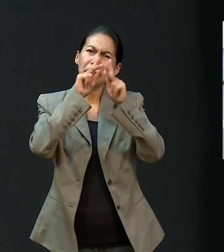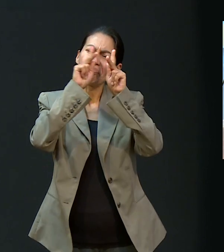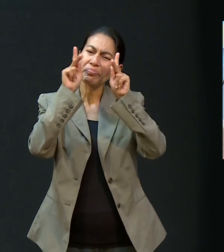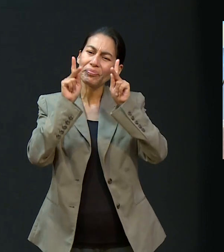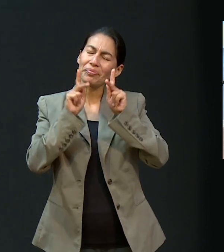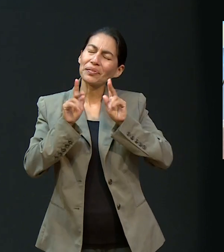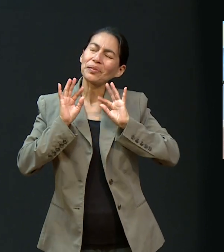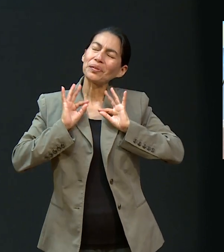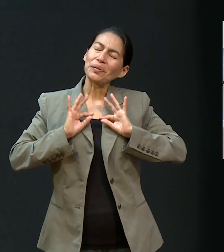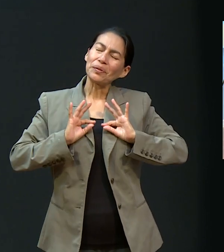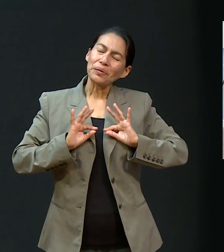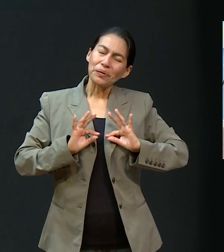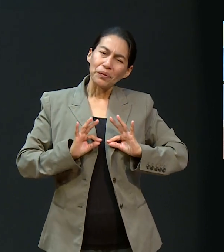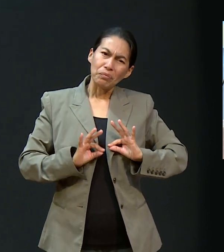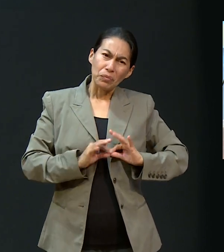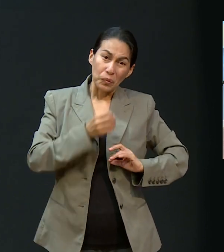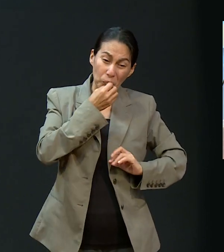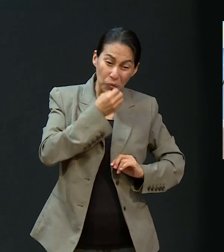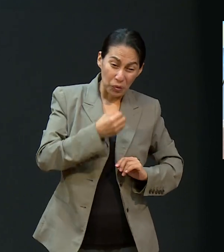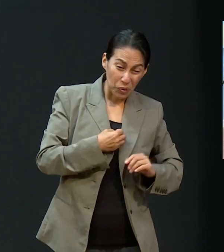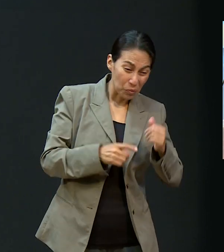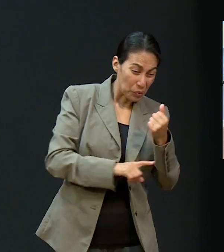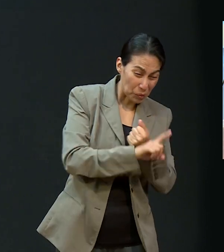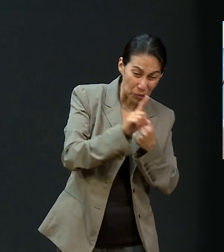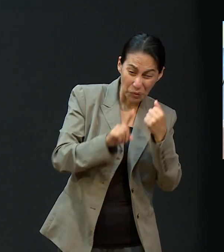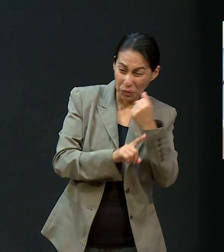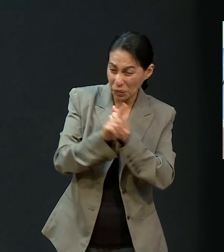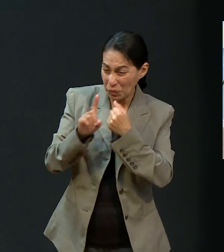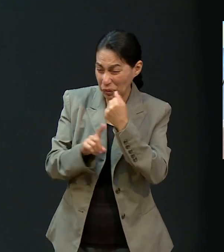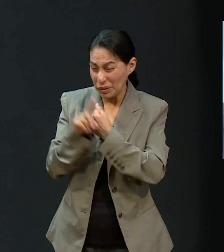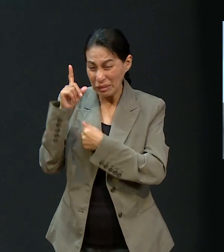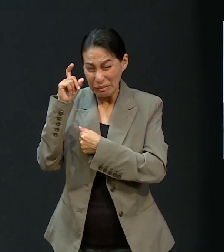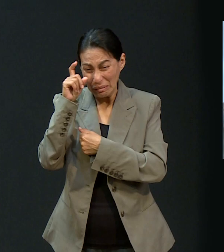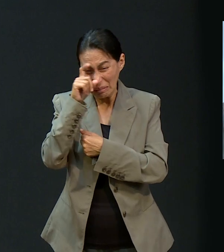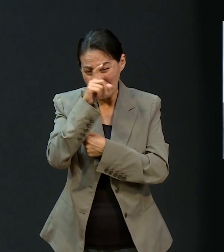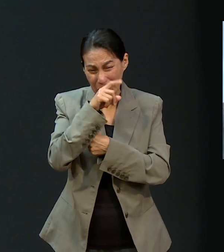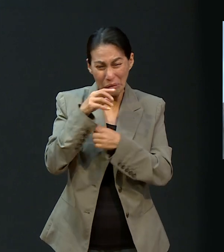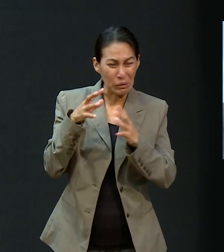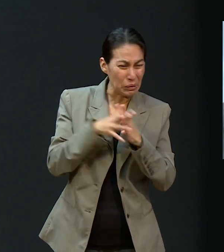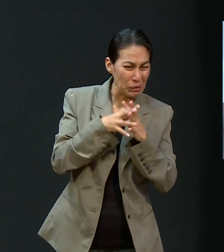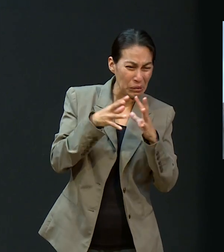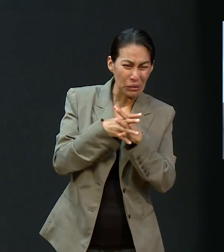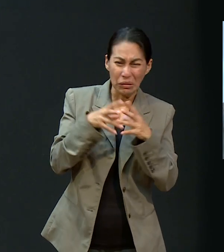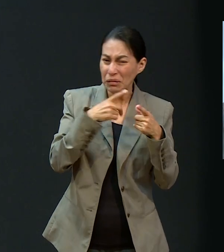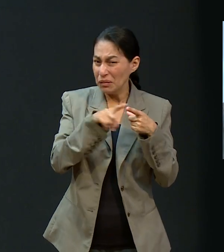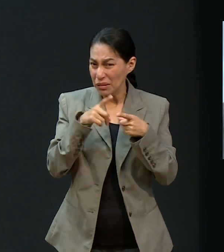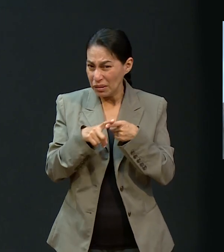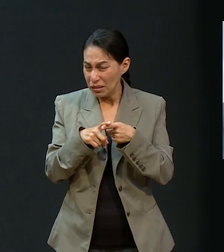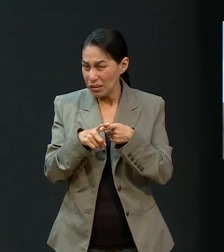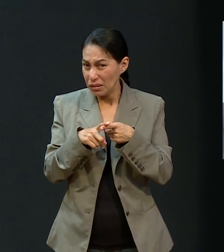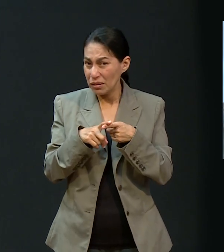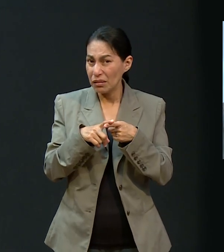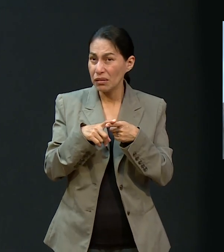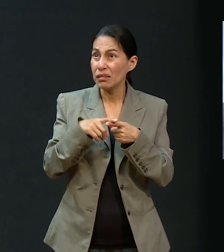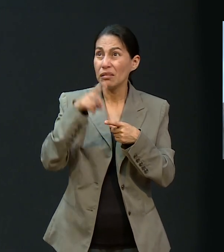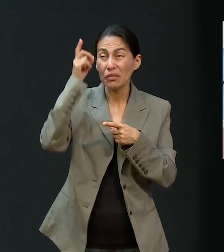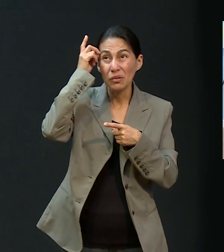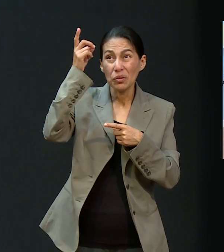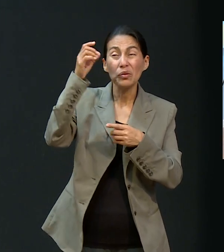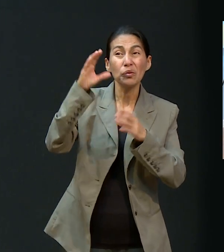en medio de la tormenta que pudiera venir, sabiendo que Dios cuidará de nosotros? Sin duda alguna, yo